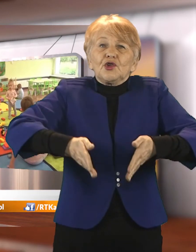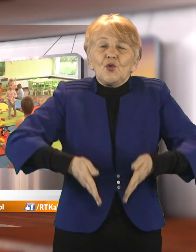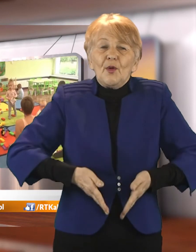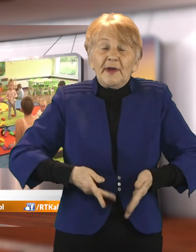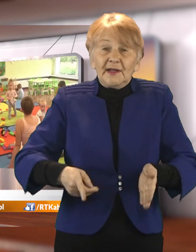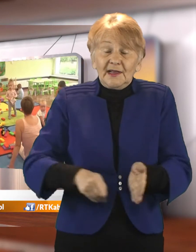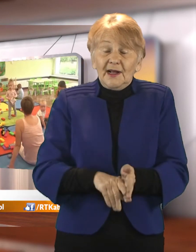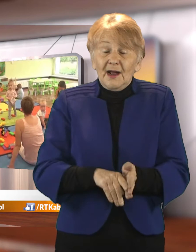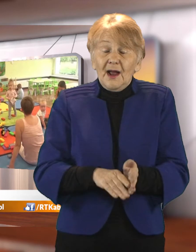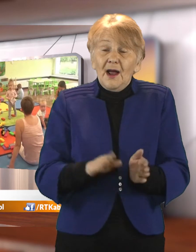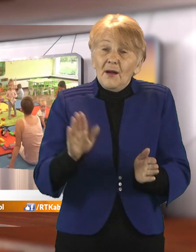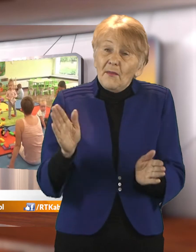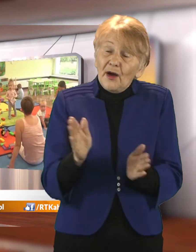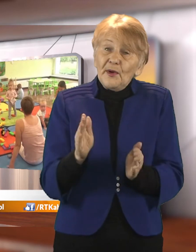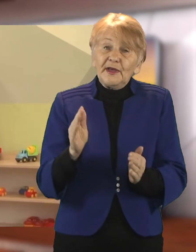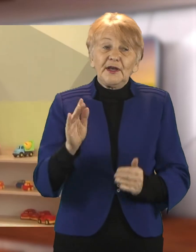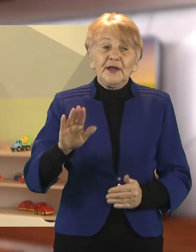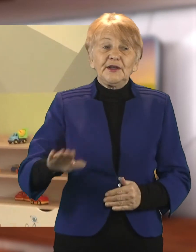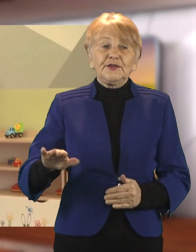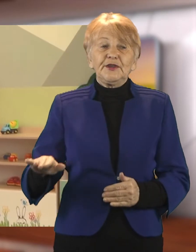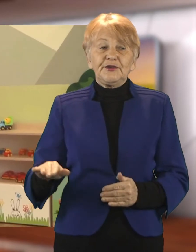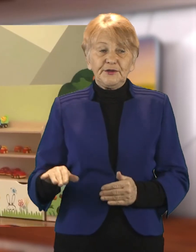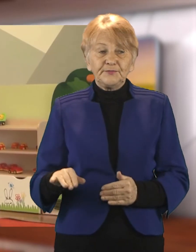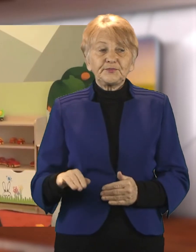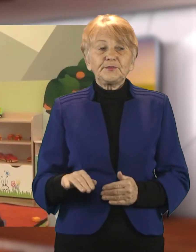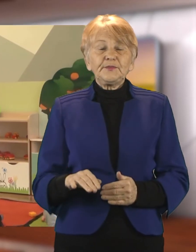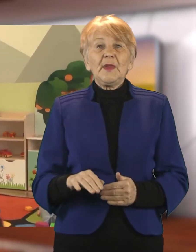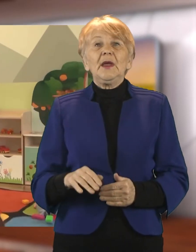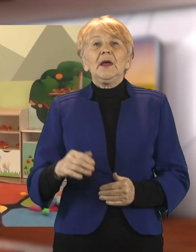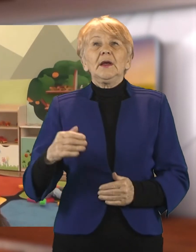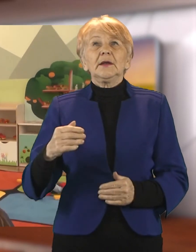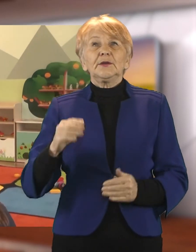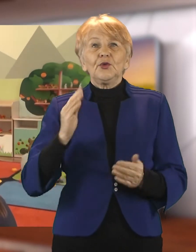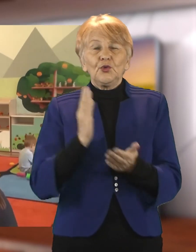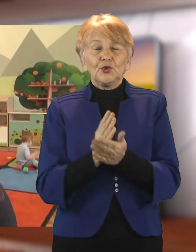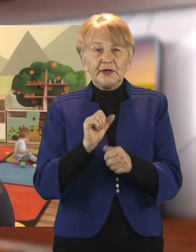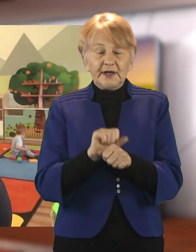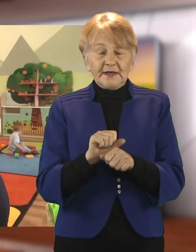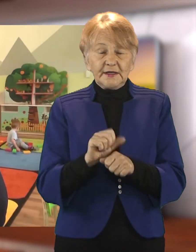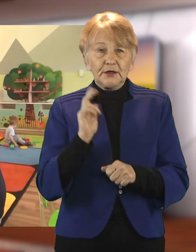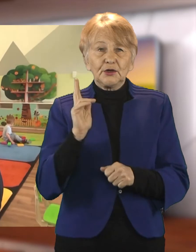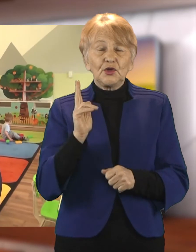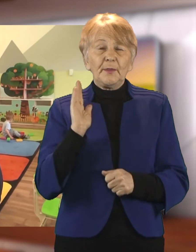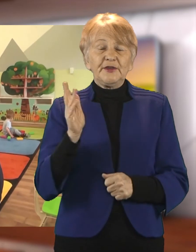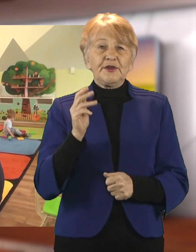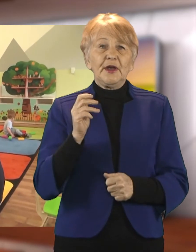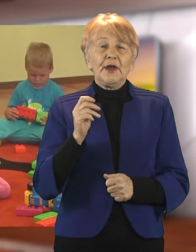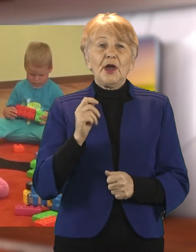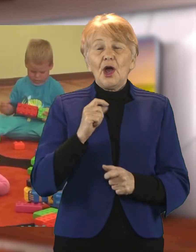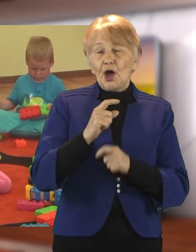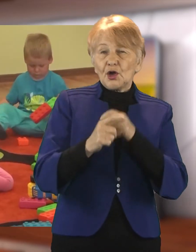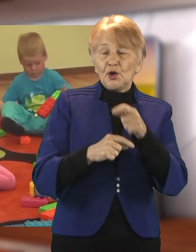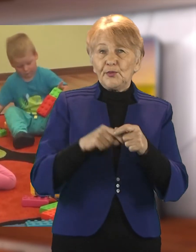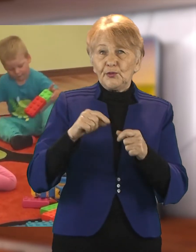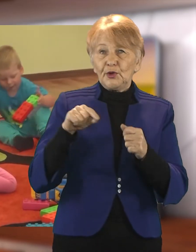Borbud. O szczegółach w materiale. Spośród pięciu złożonych ofert i dwóch odrzuconych miasto wyłoniło wykonawcę, który